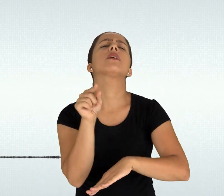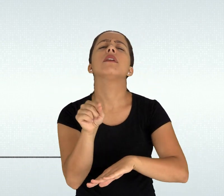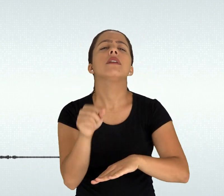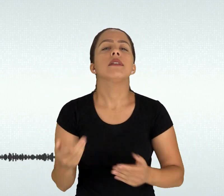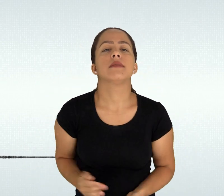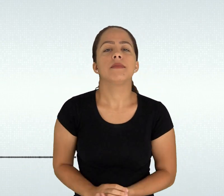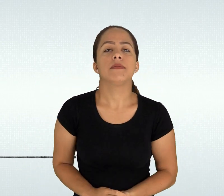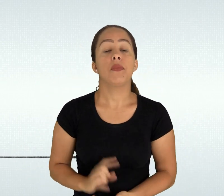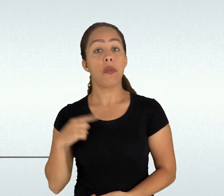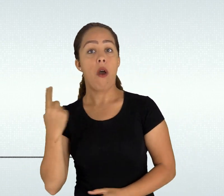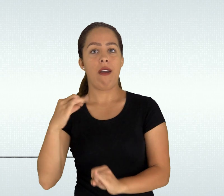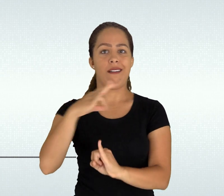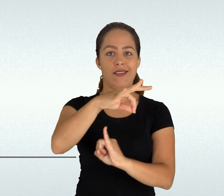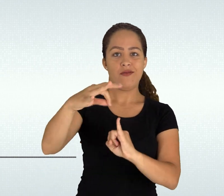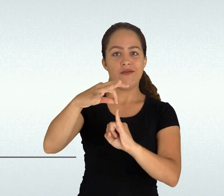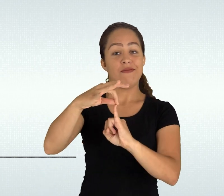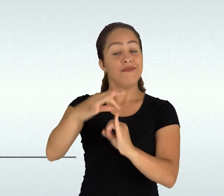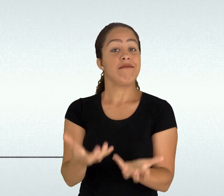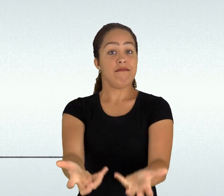múltiplas inteligências